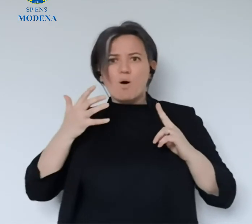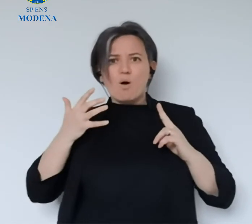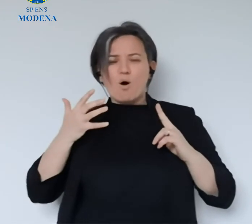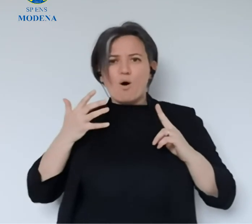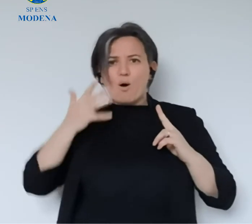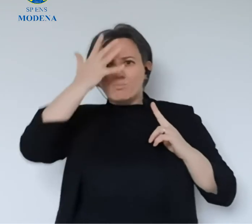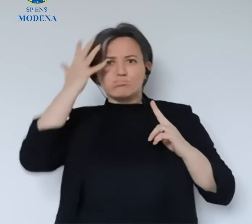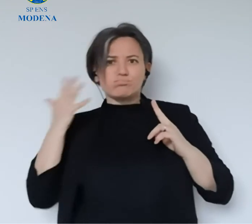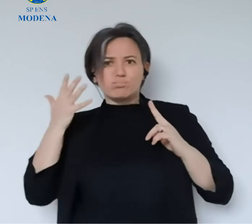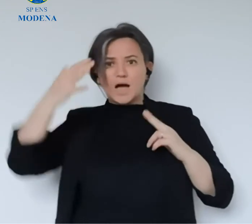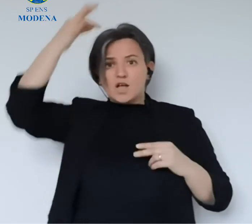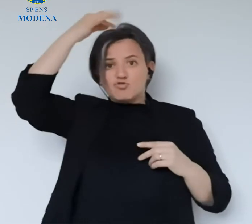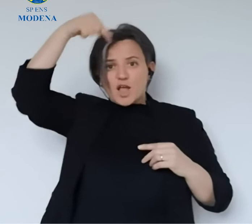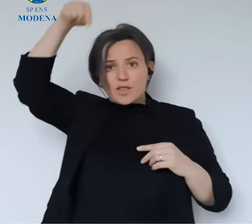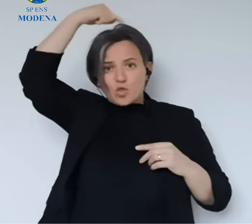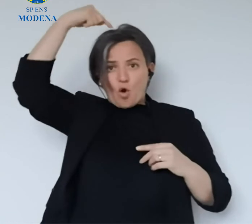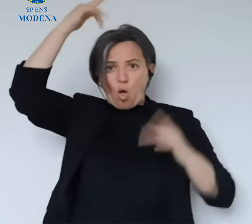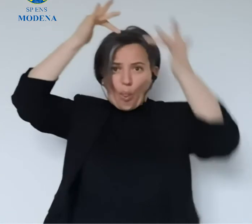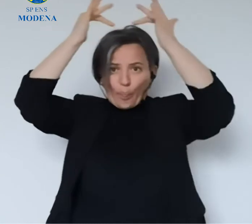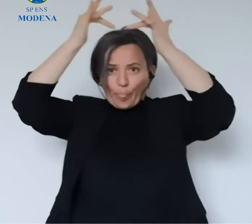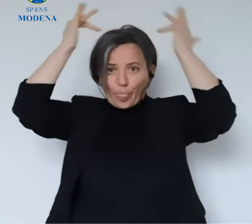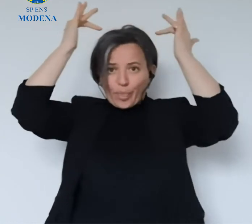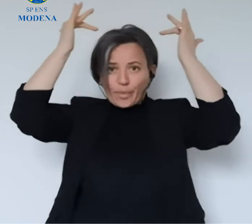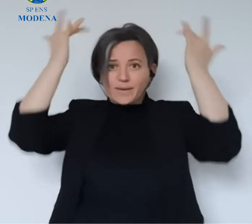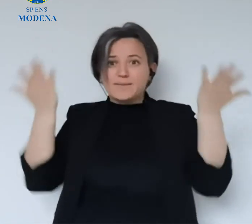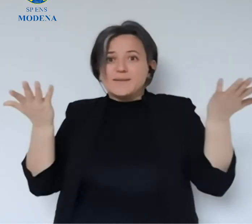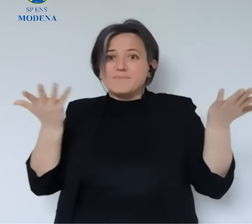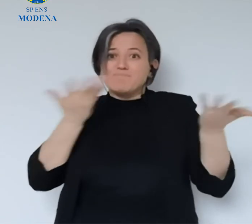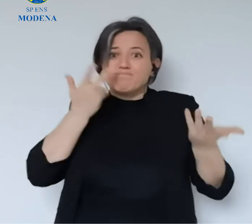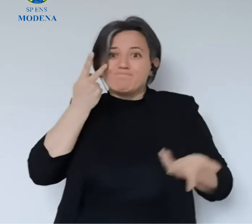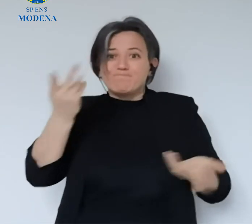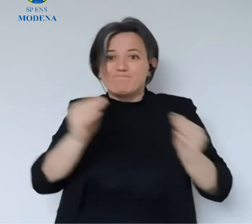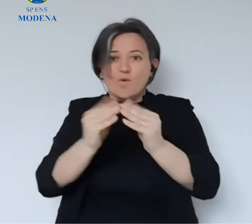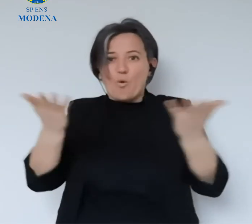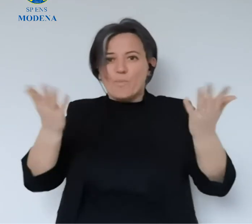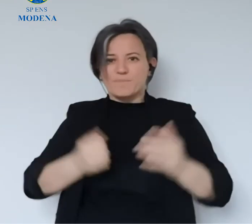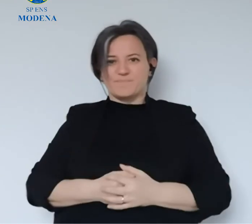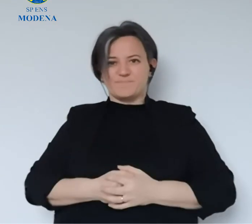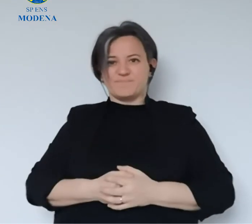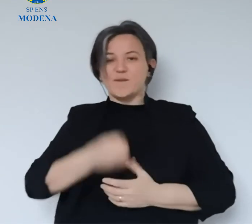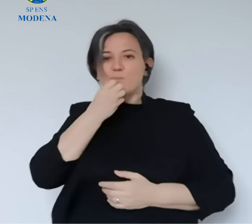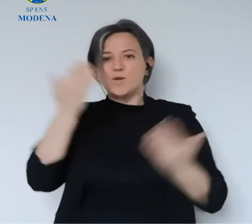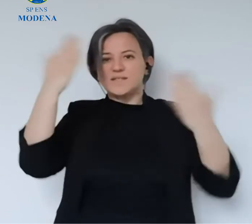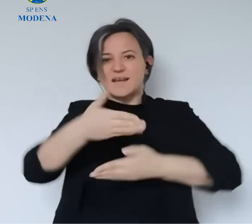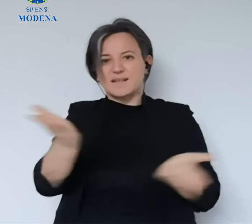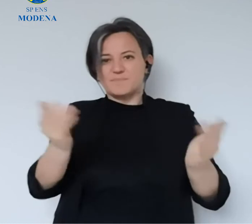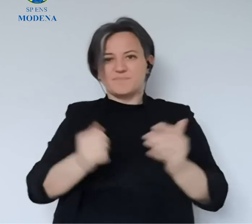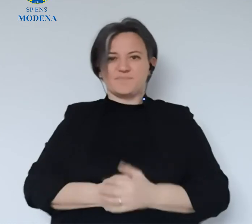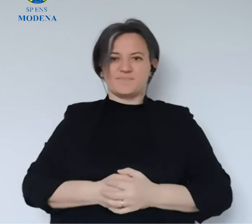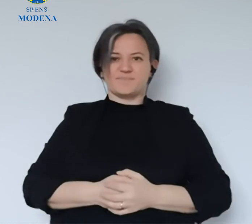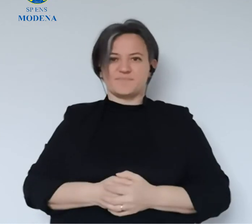capelli perché sto notando che da una diretta all'altra qua il ciuffo aumenta e calano quelli al centro, però insomma